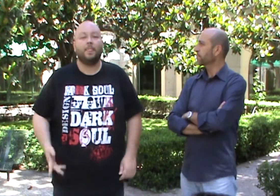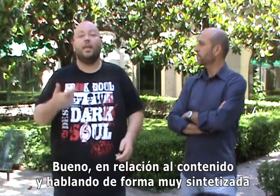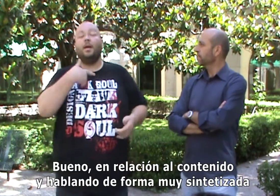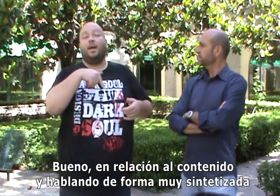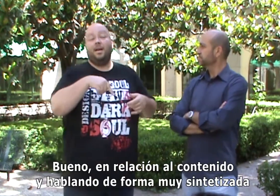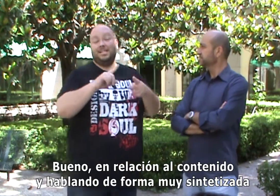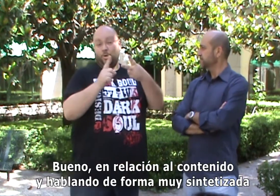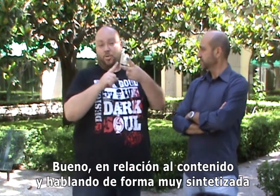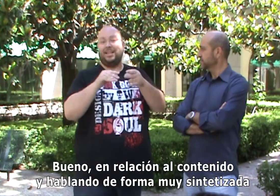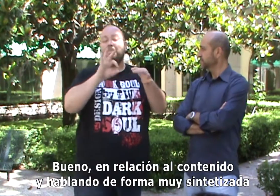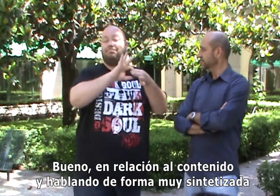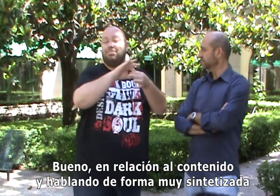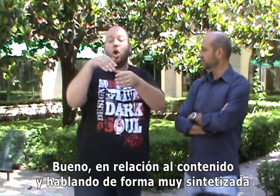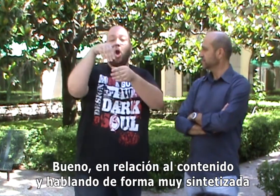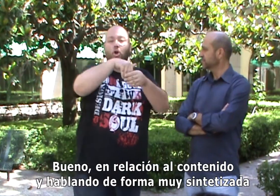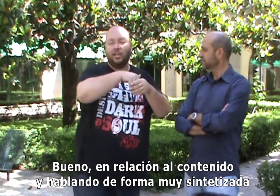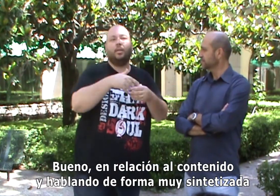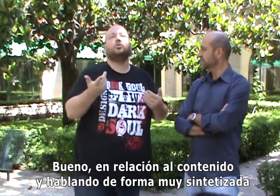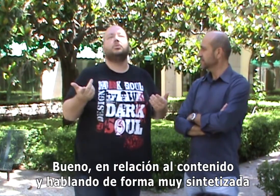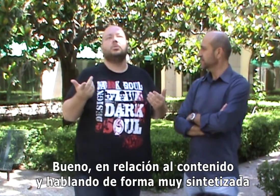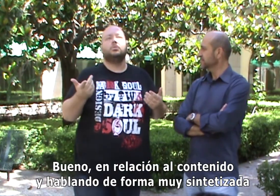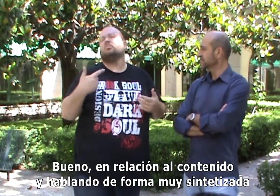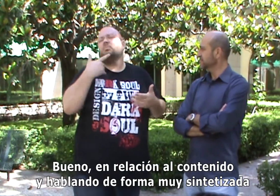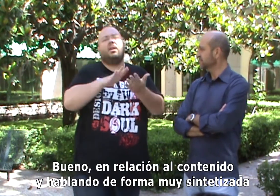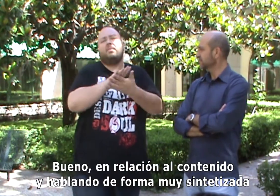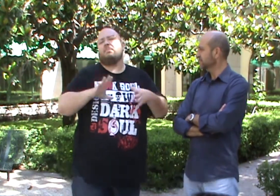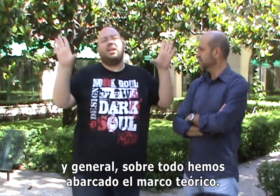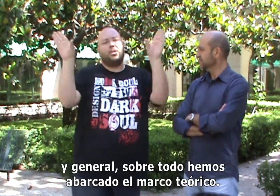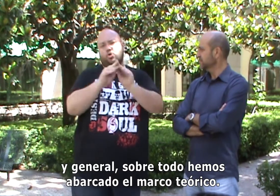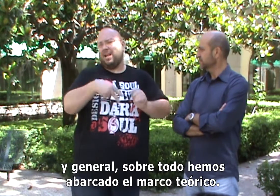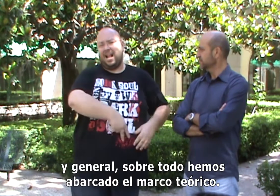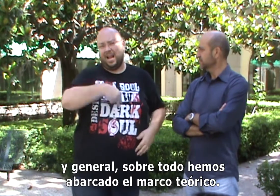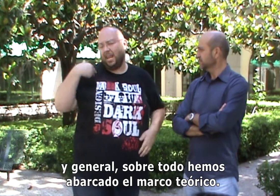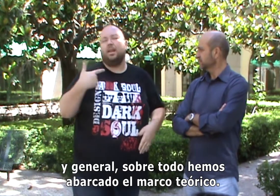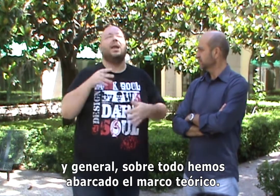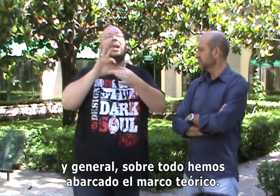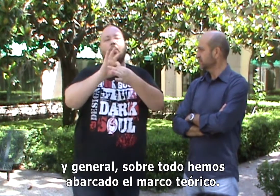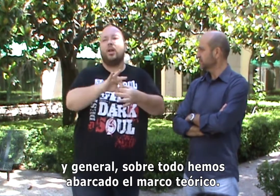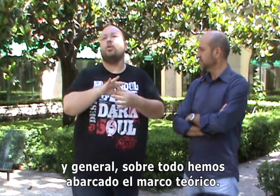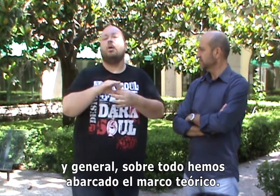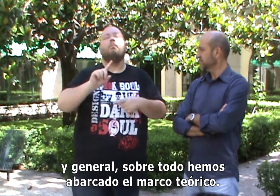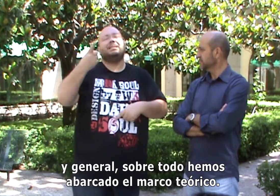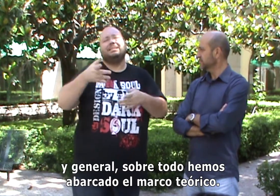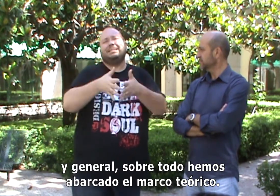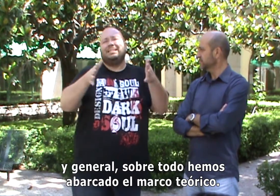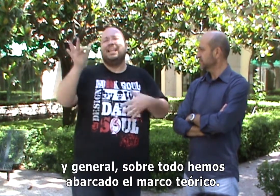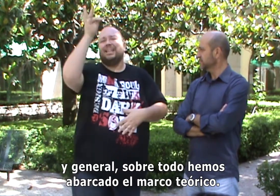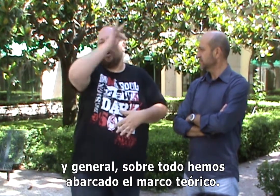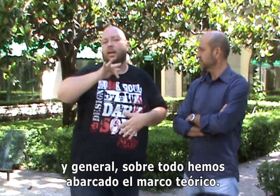Bueno, en relación al contenido y hablando de forma muy centralizada y general, sobre todo hemos abarcado el marco teórico.